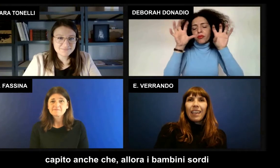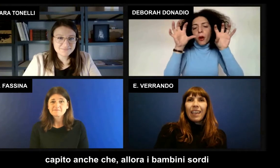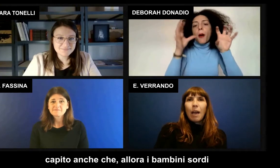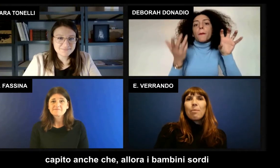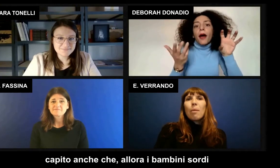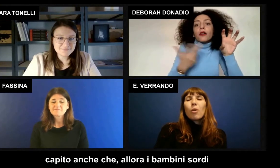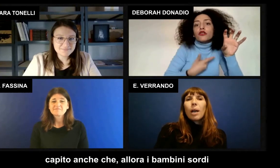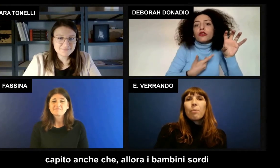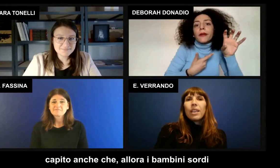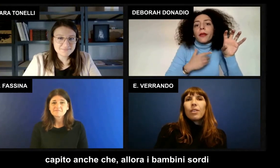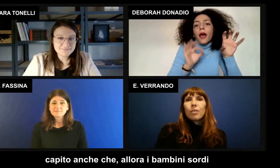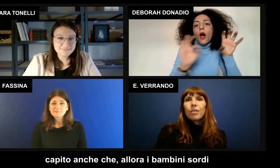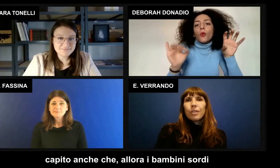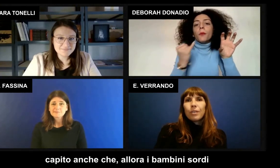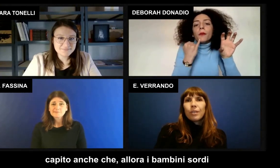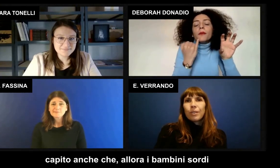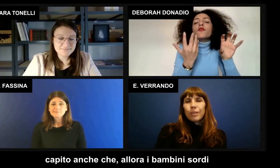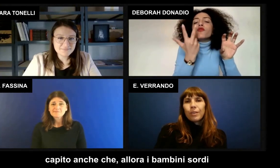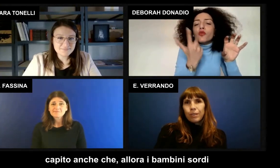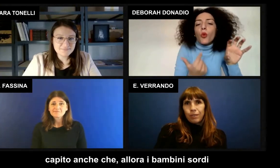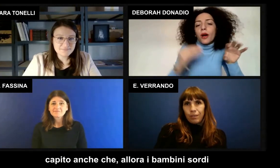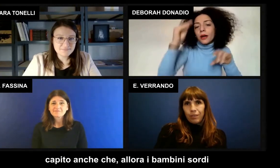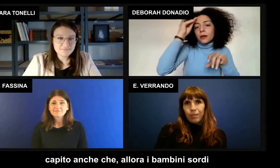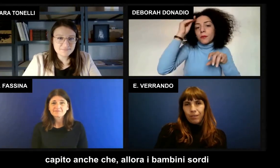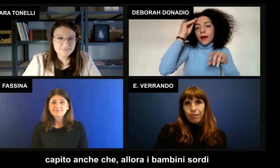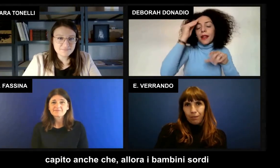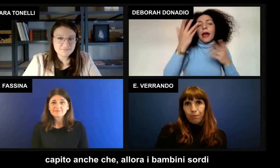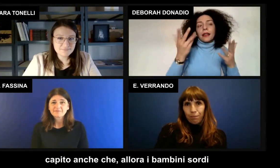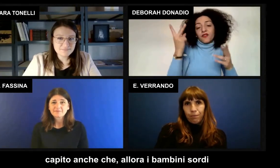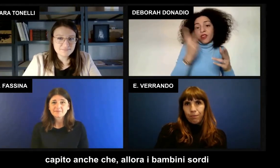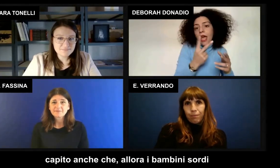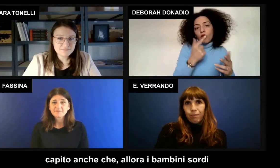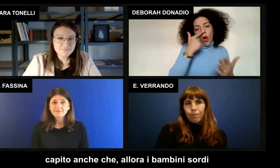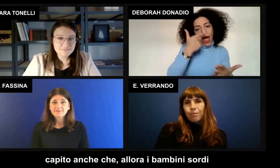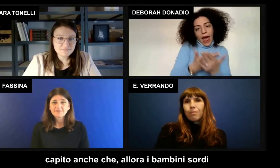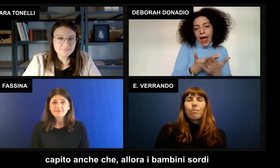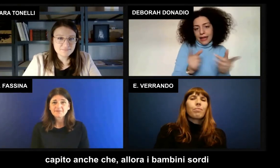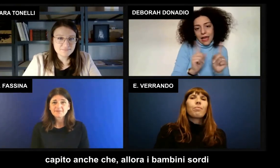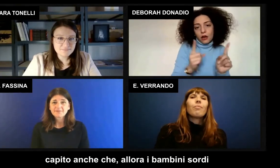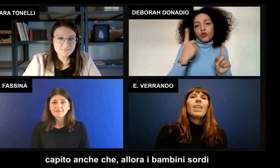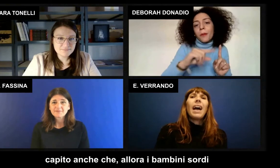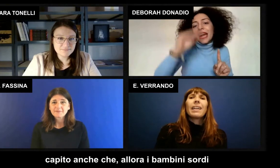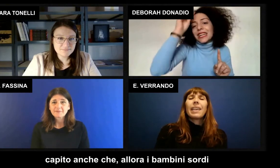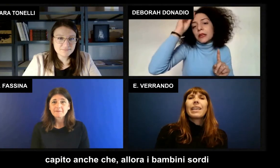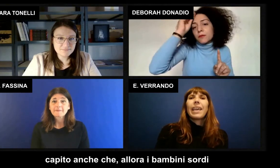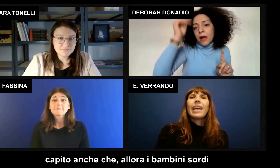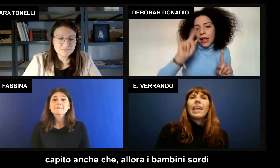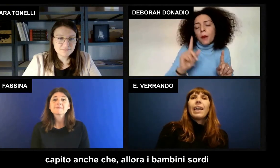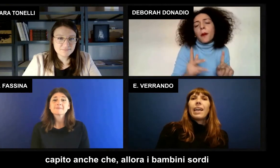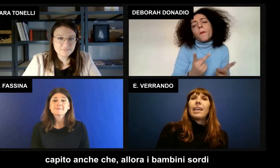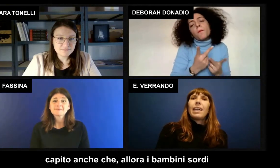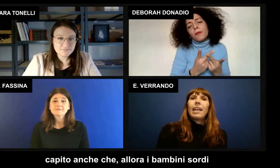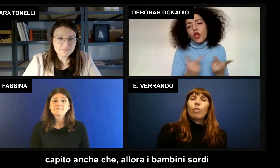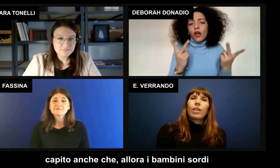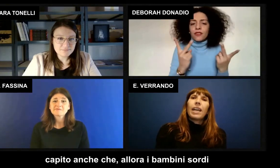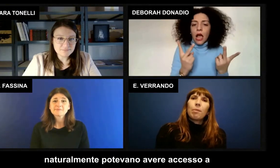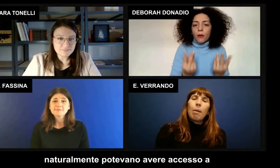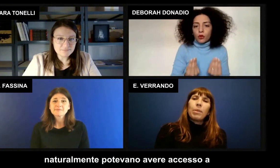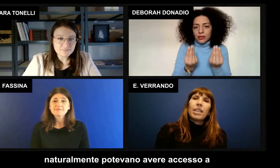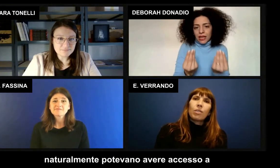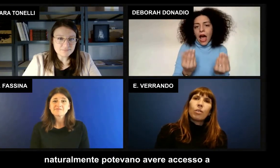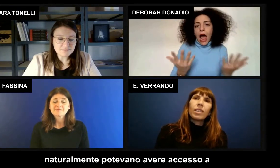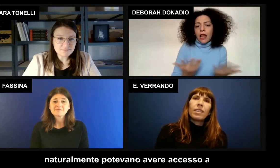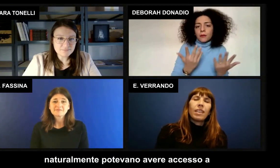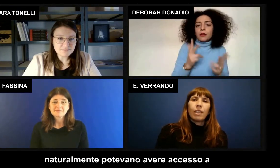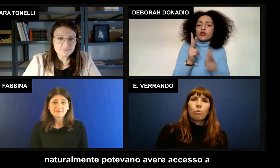abbiamo capito anche che allora i